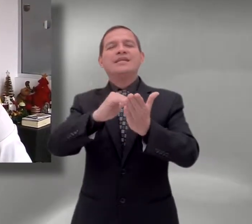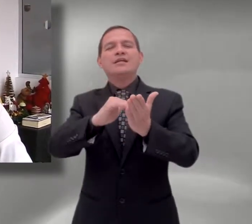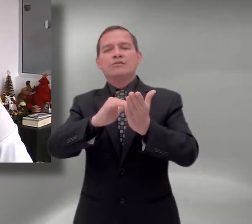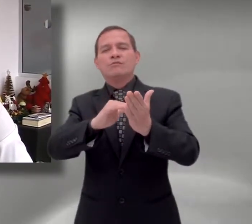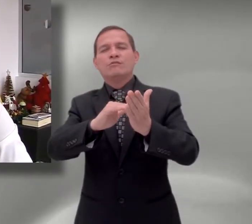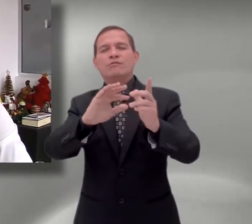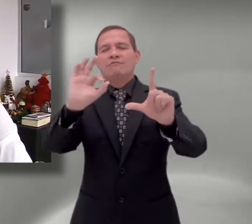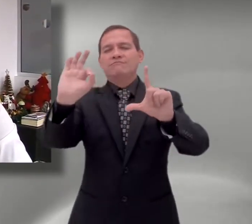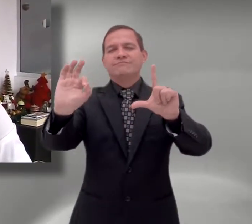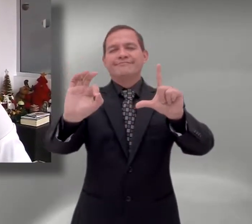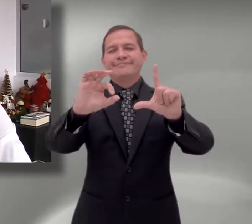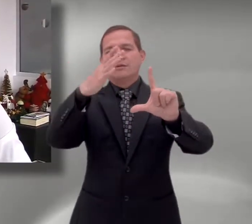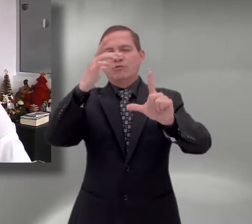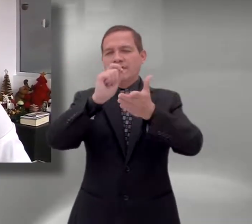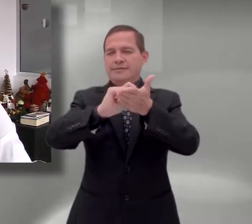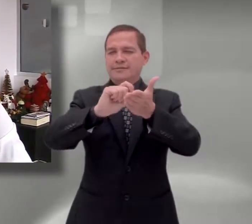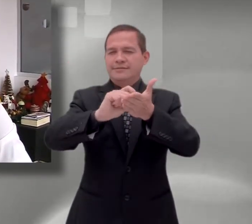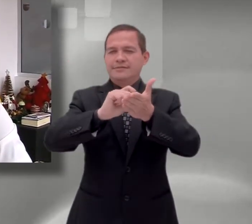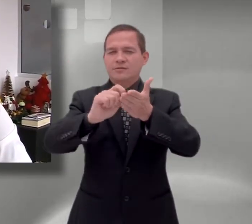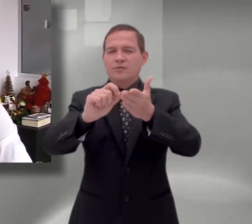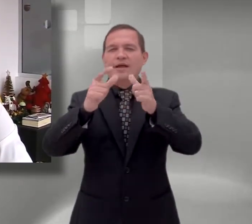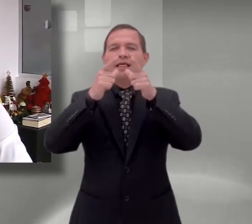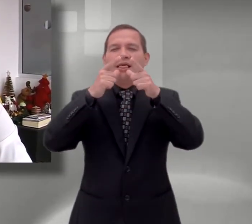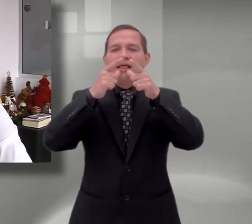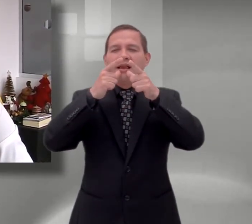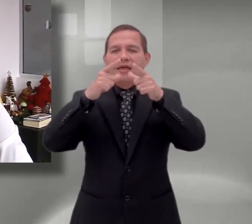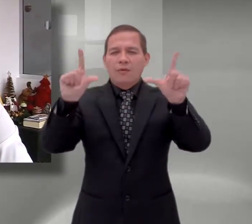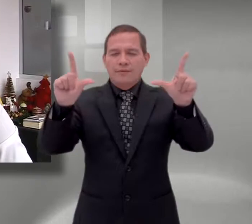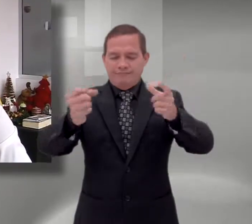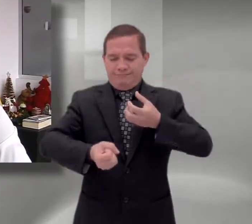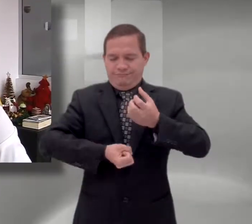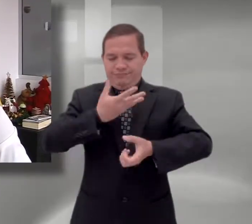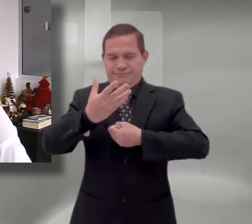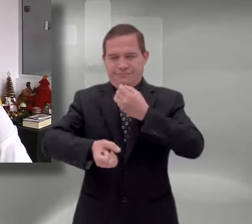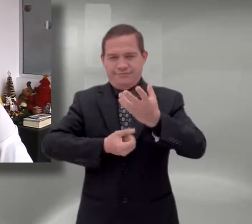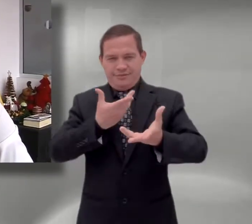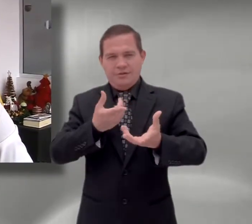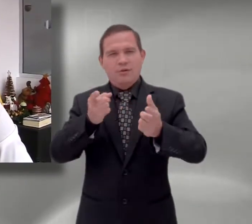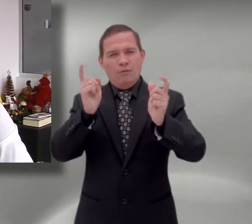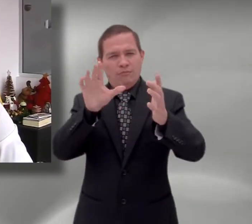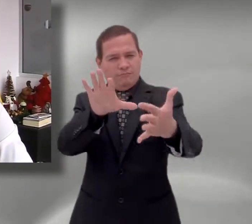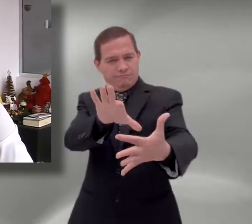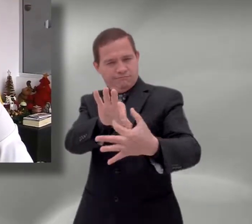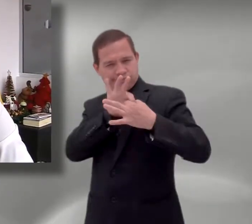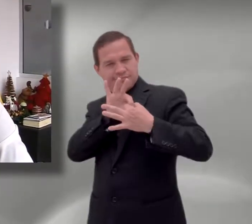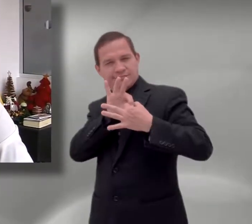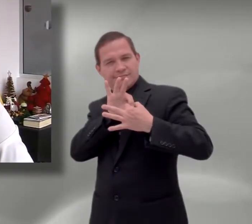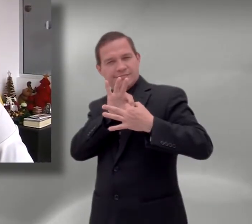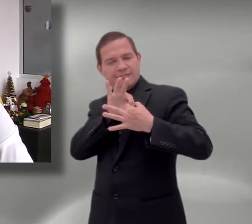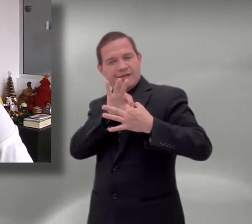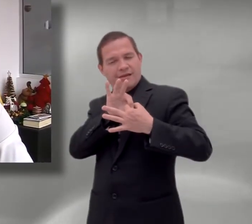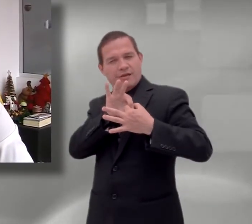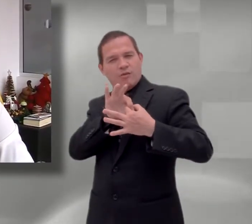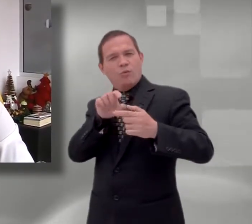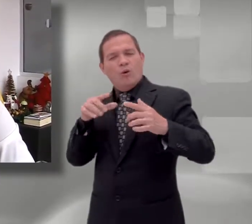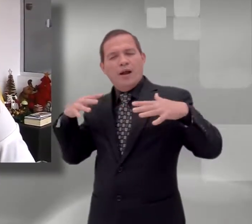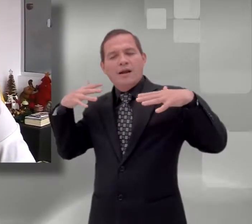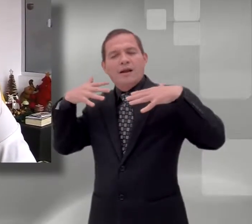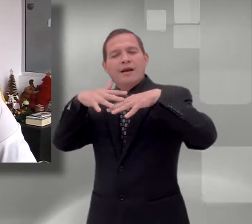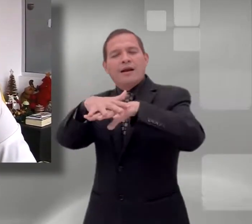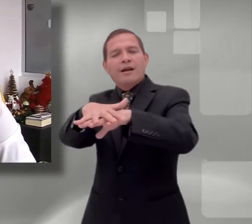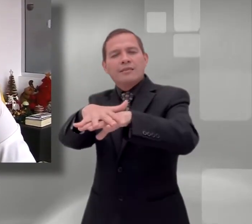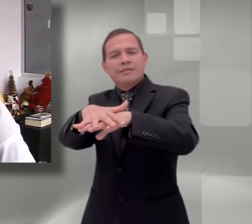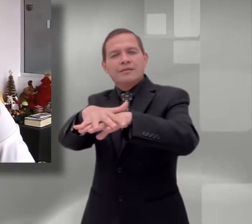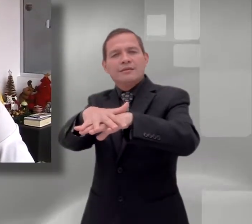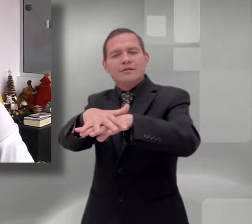quiero cerrar e invitarlos a formar parte de este proyecto tan importante, a vincularse activamente a él, a formar parte de las redes